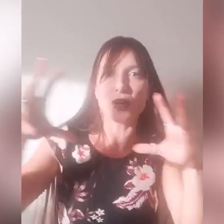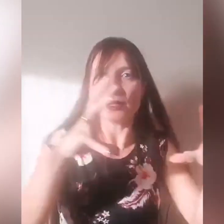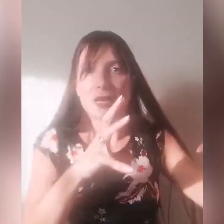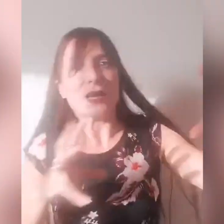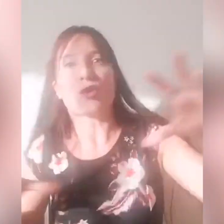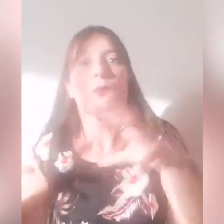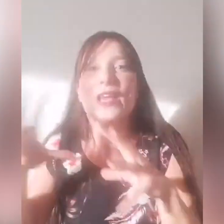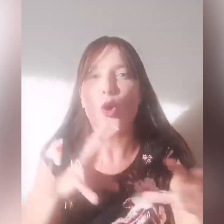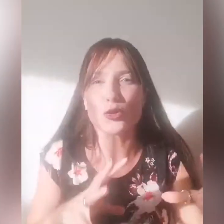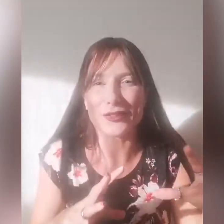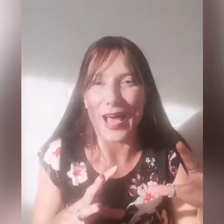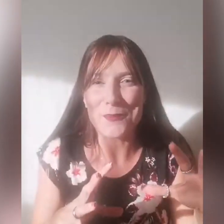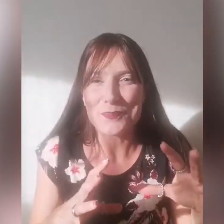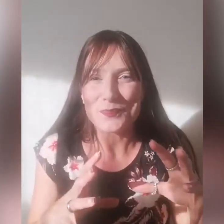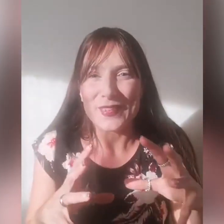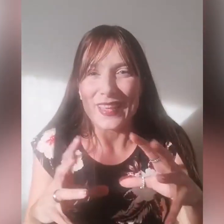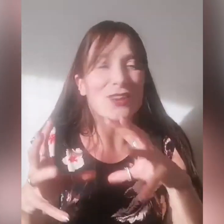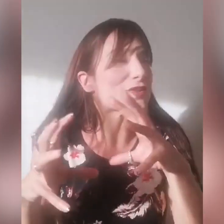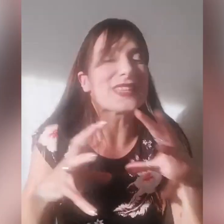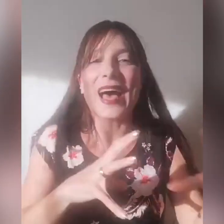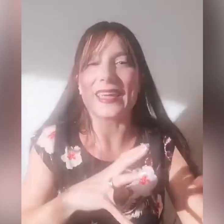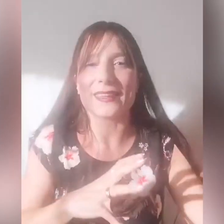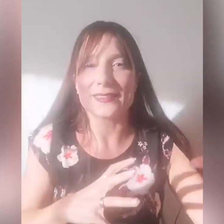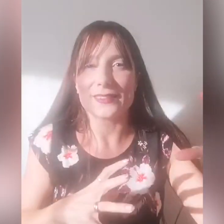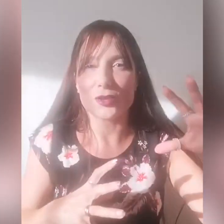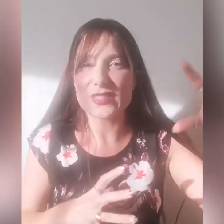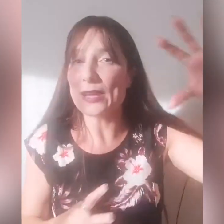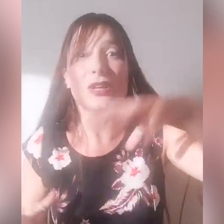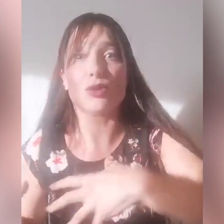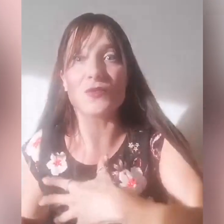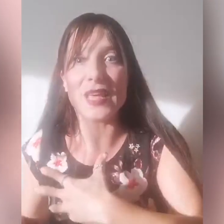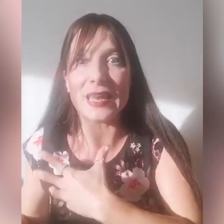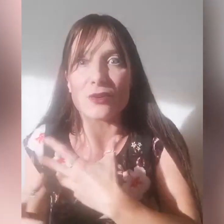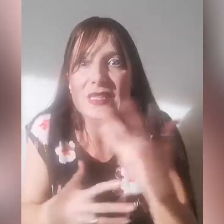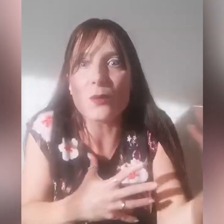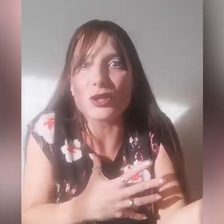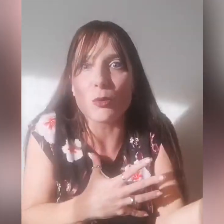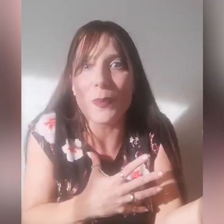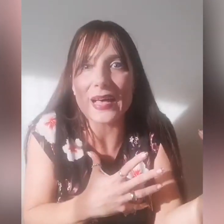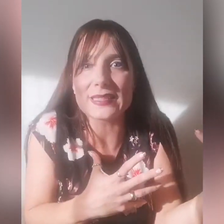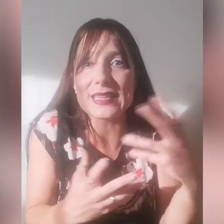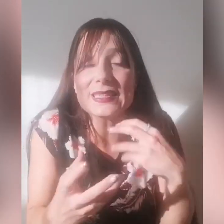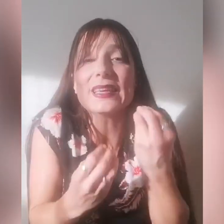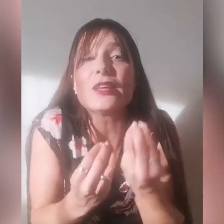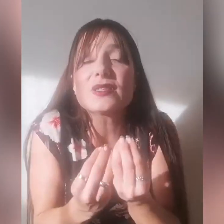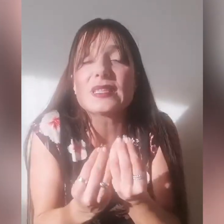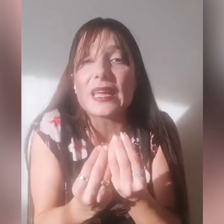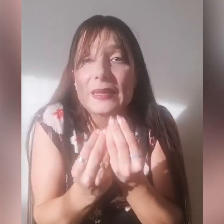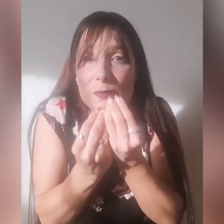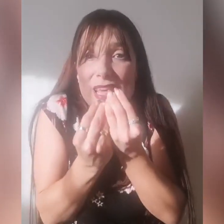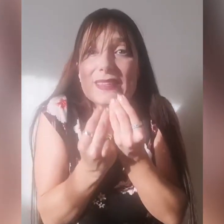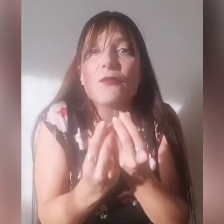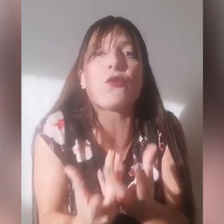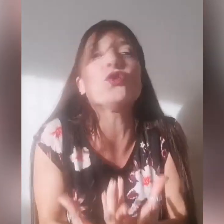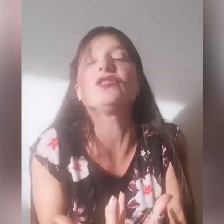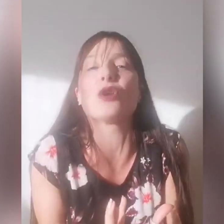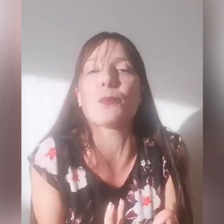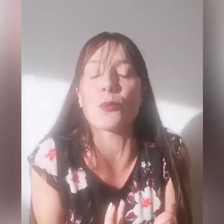come l'onda, che non sai, non sai quando viene, non sai quando passa, senza che i nostri piedi affondino proprio